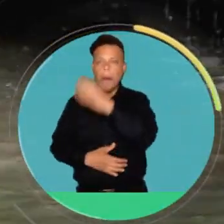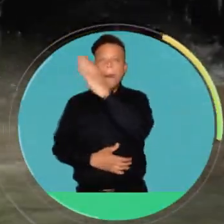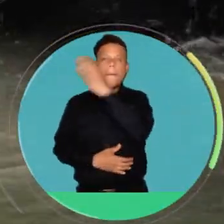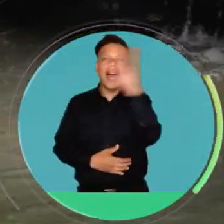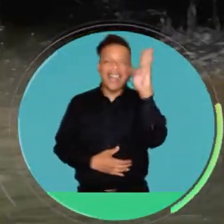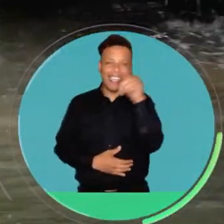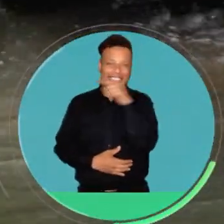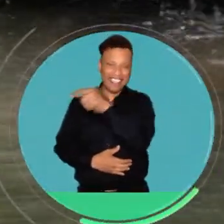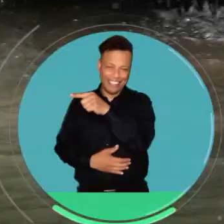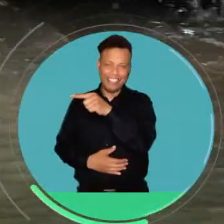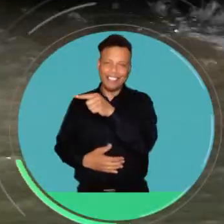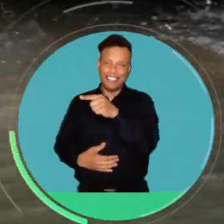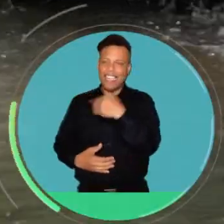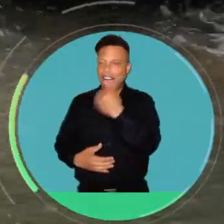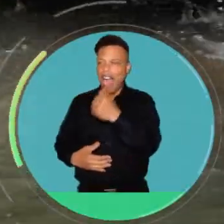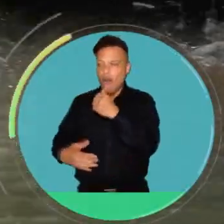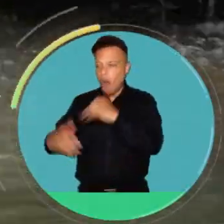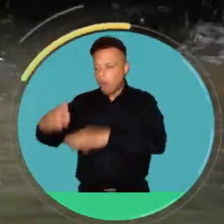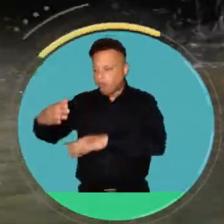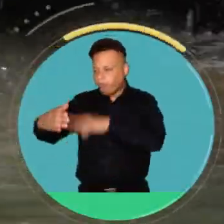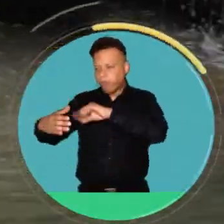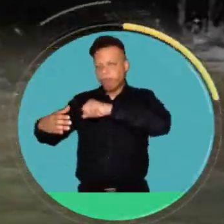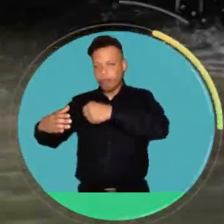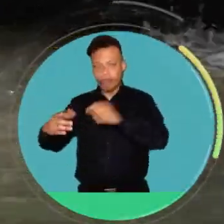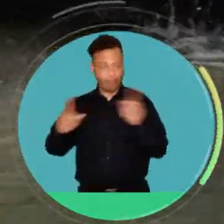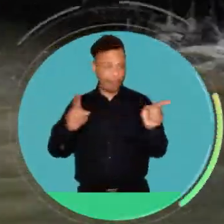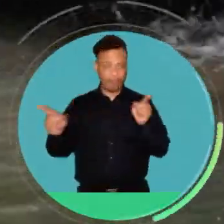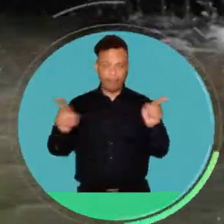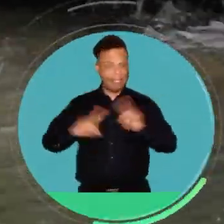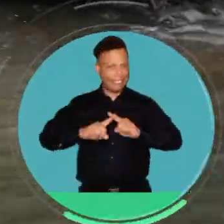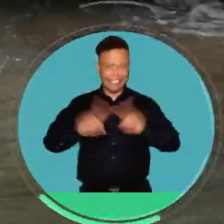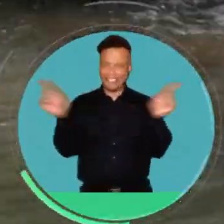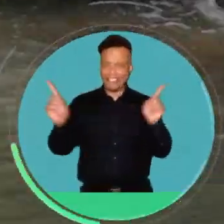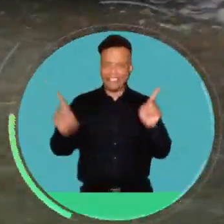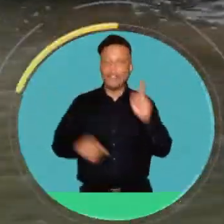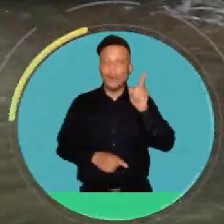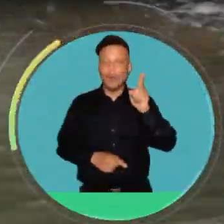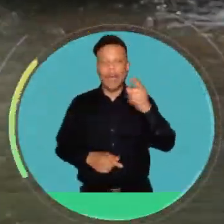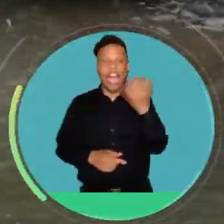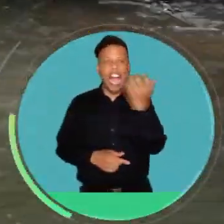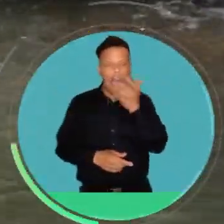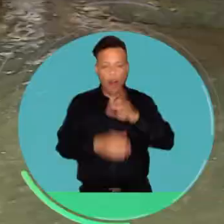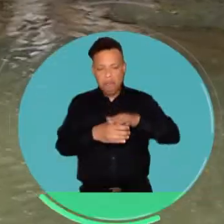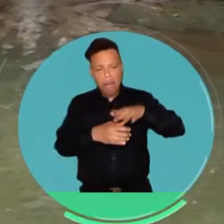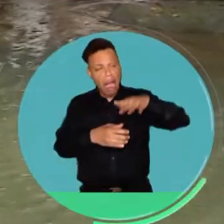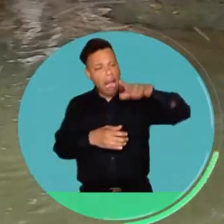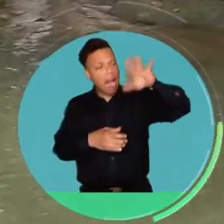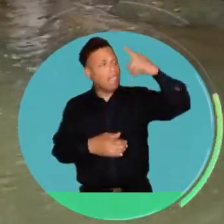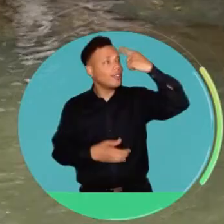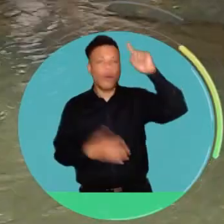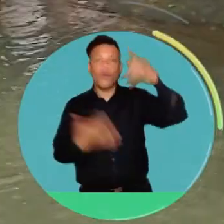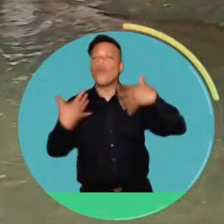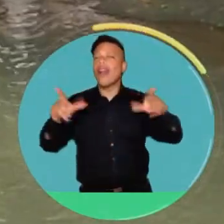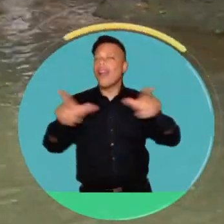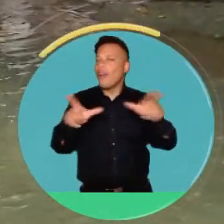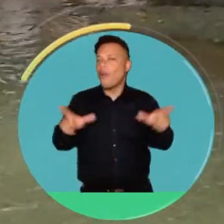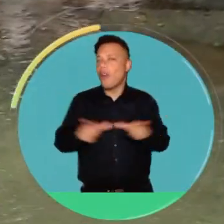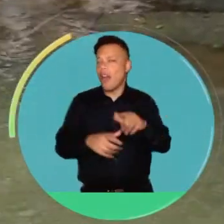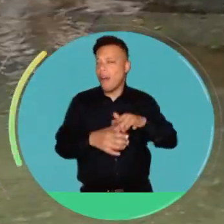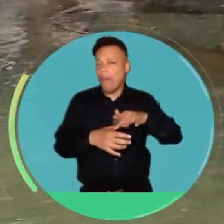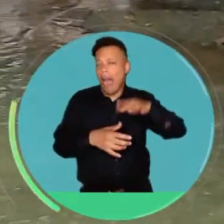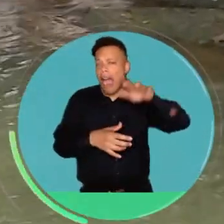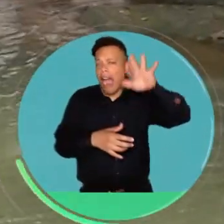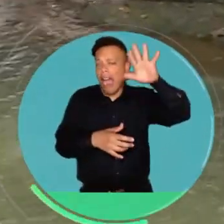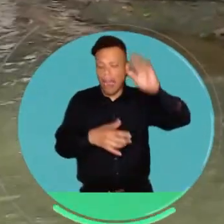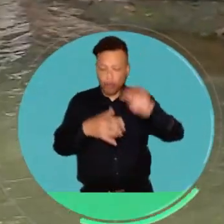no sé, en un sitio como Barranquilla, ¿sí? Va a cambiar muchísimo eso porque pues se me va a evaporar y el agua se evapora, o